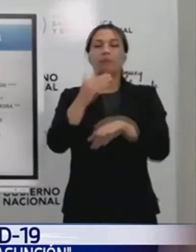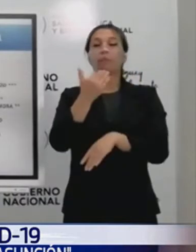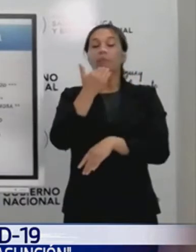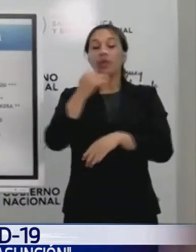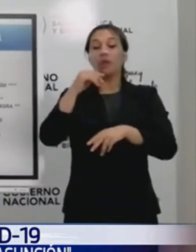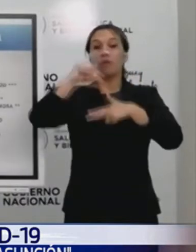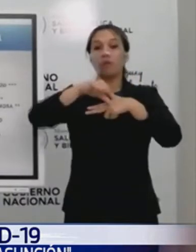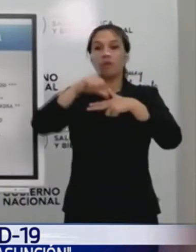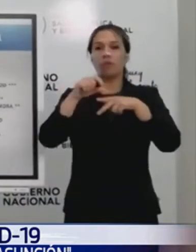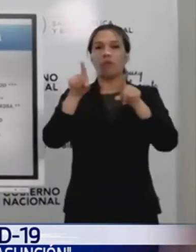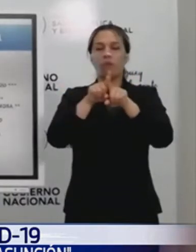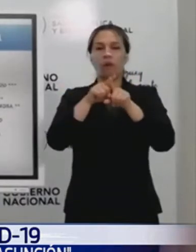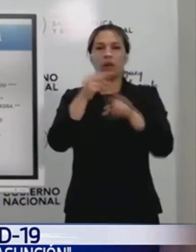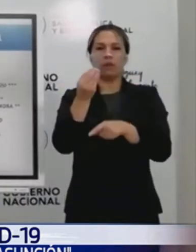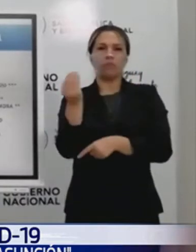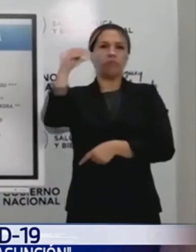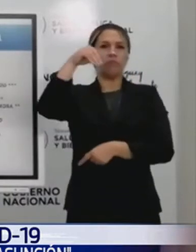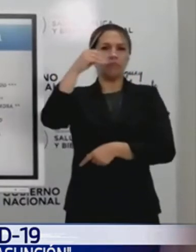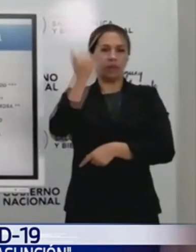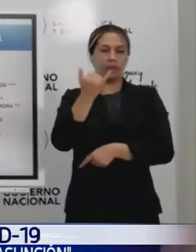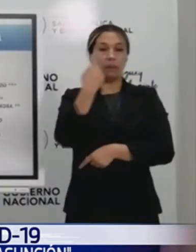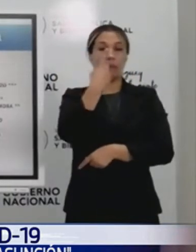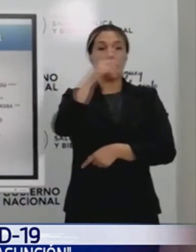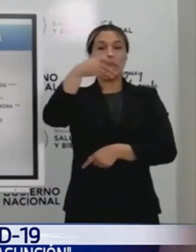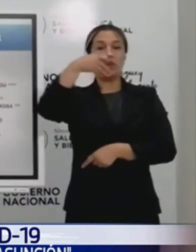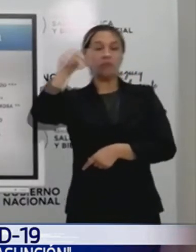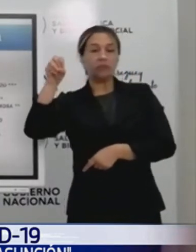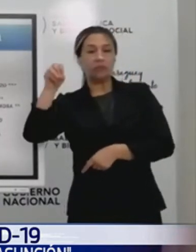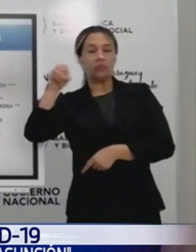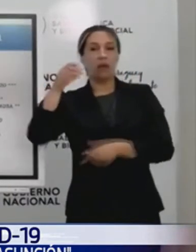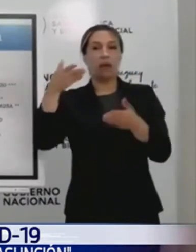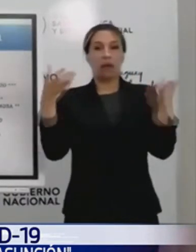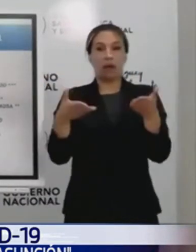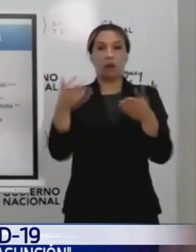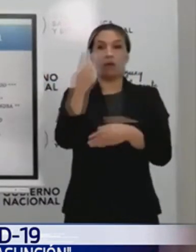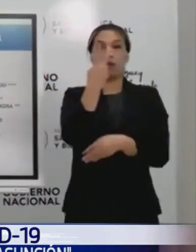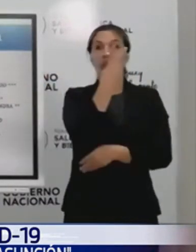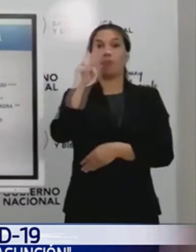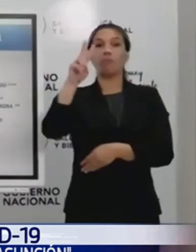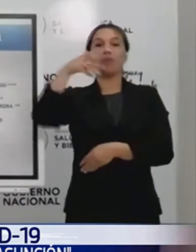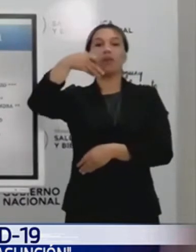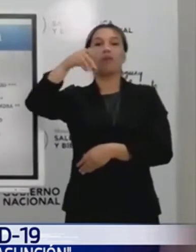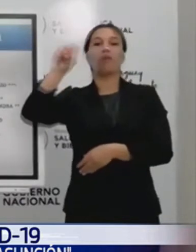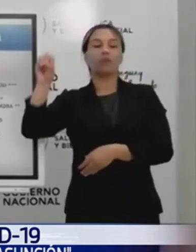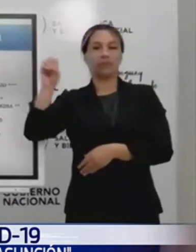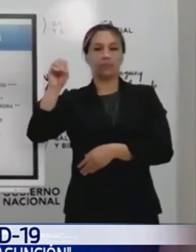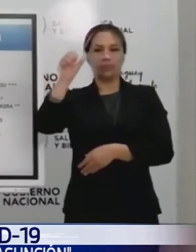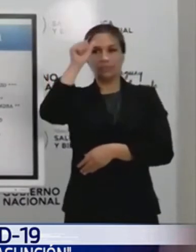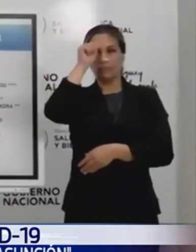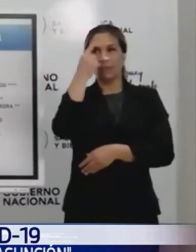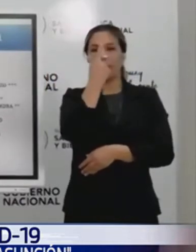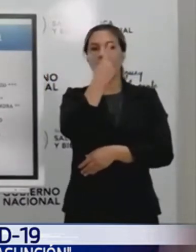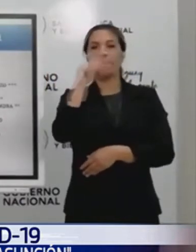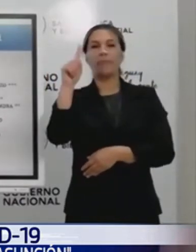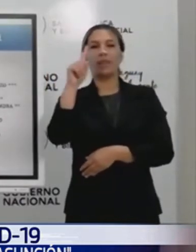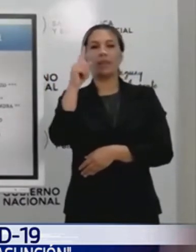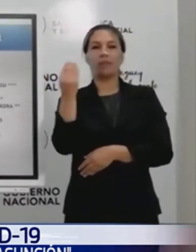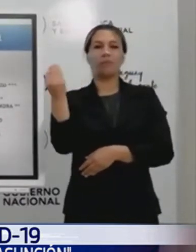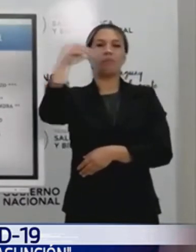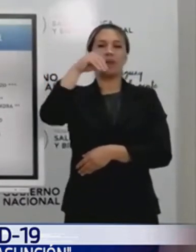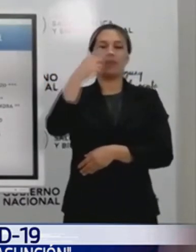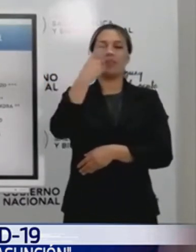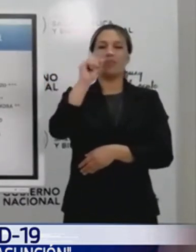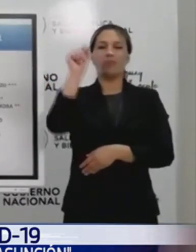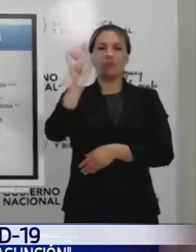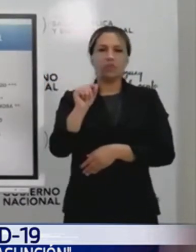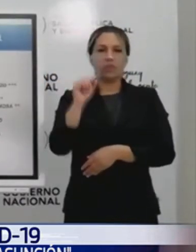Salto de tener 1.900 a tener 2.900. Mil casos más, un 10% más,